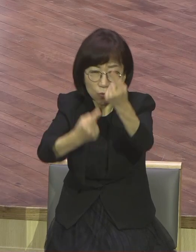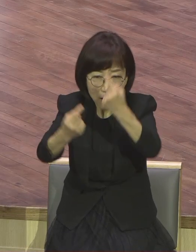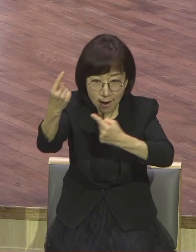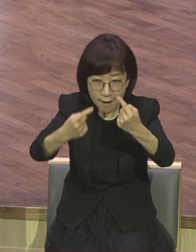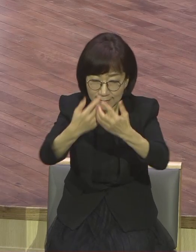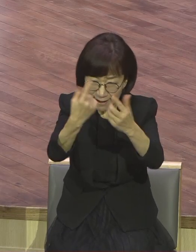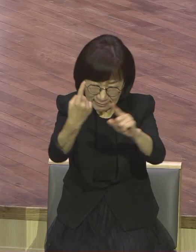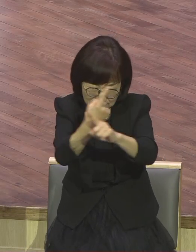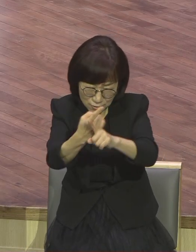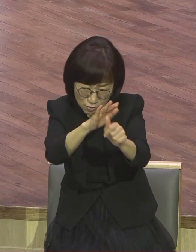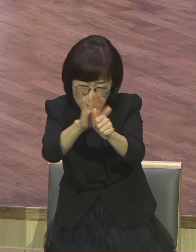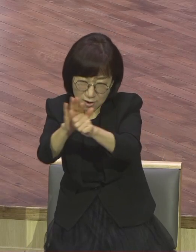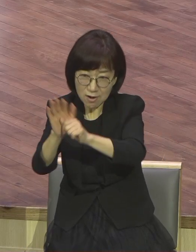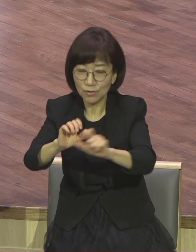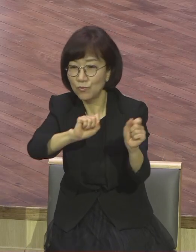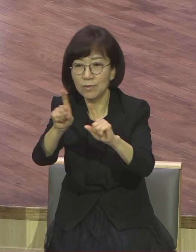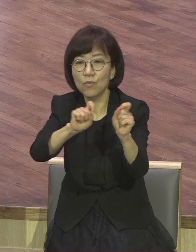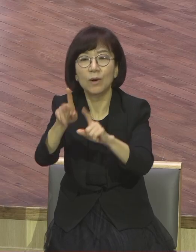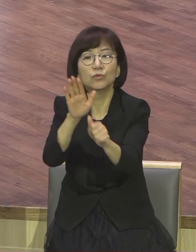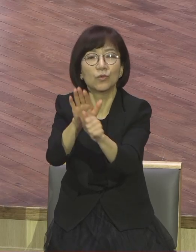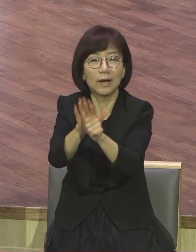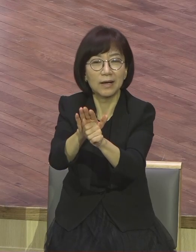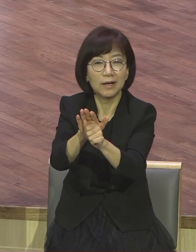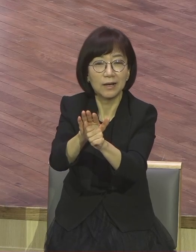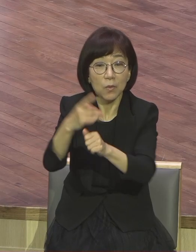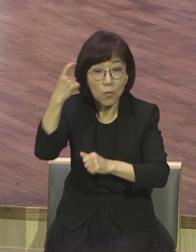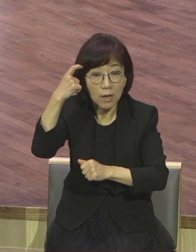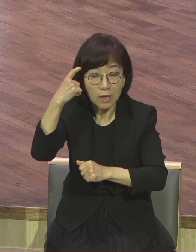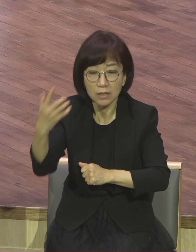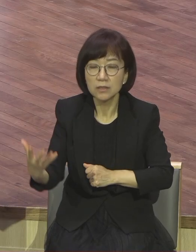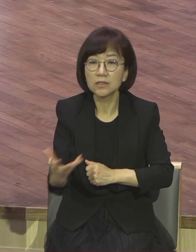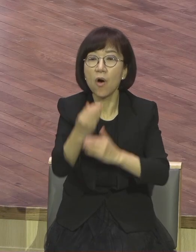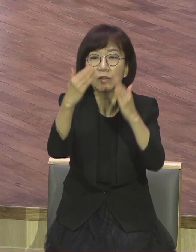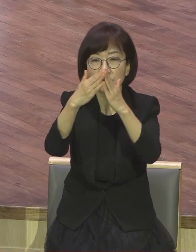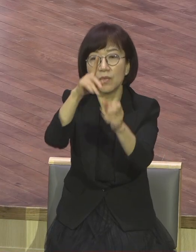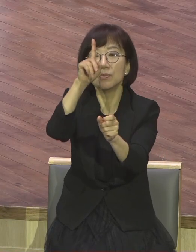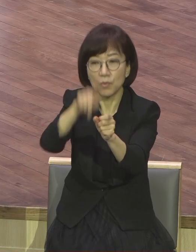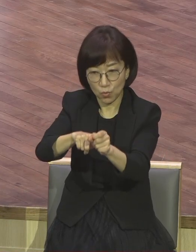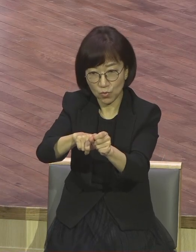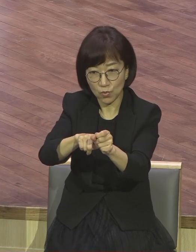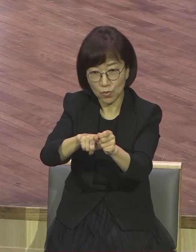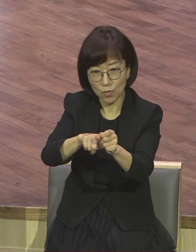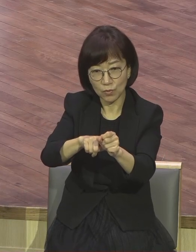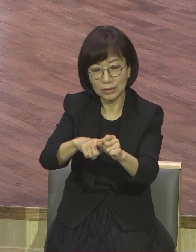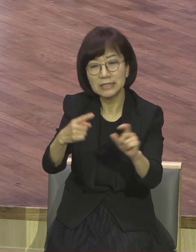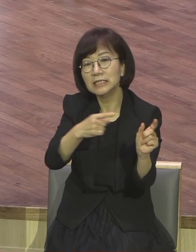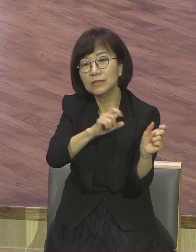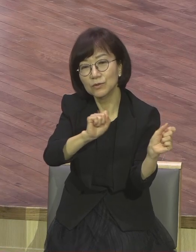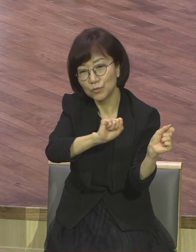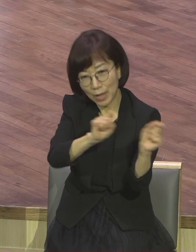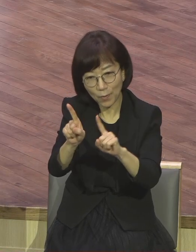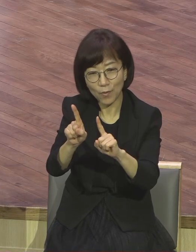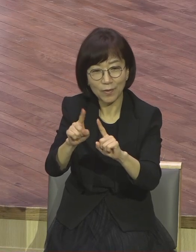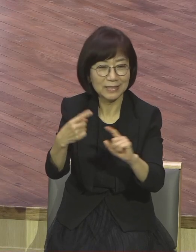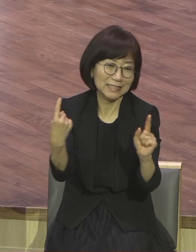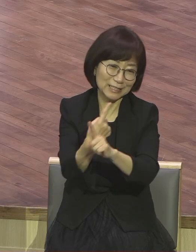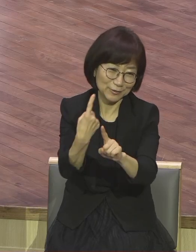회복시키는 것이 교회예요. 이게 교회다라는 것을 보여주는 겁니다. 교회의 본질적